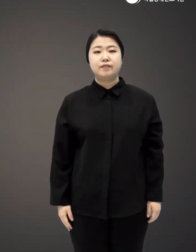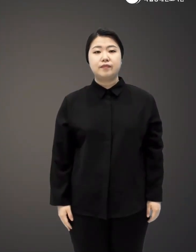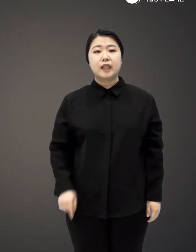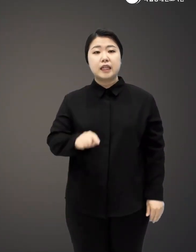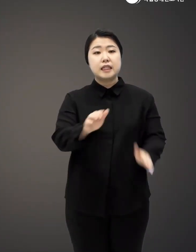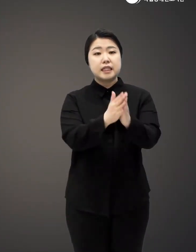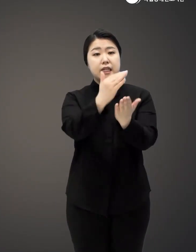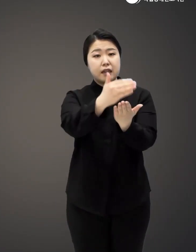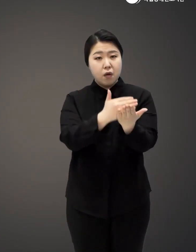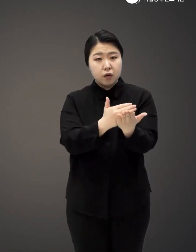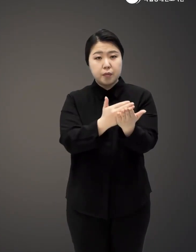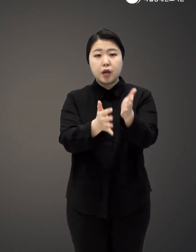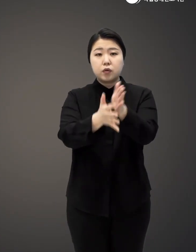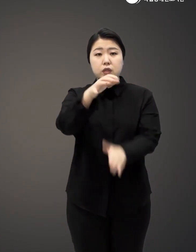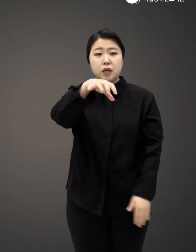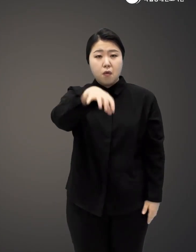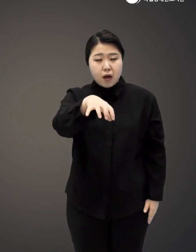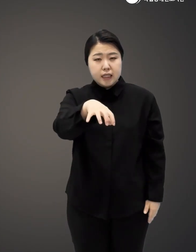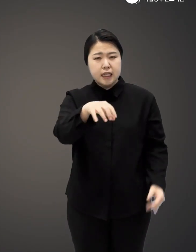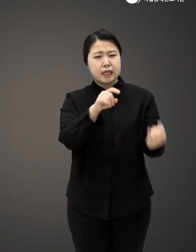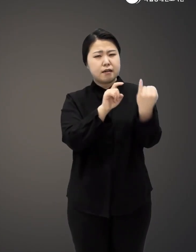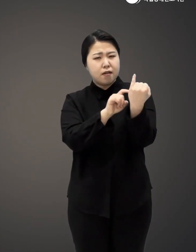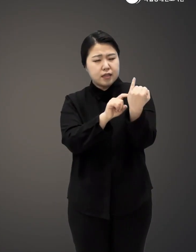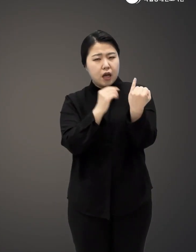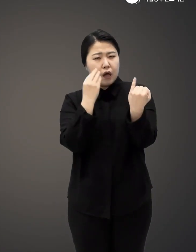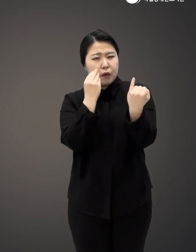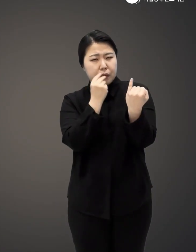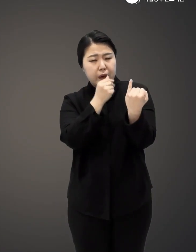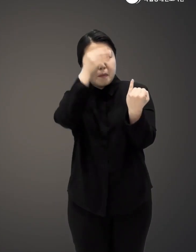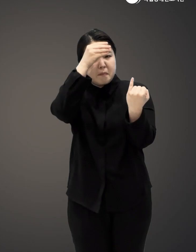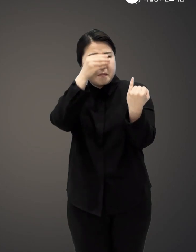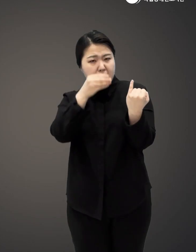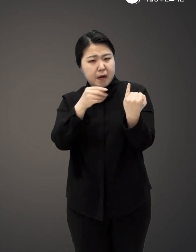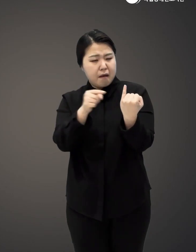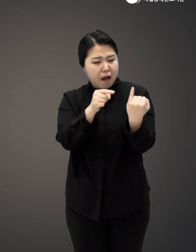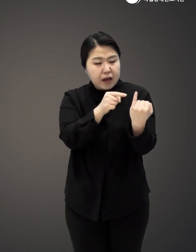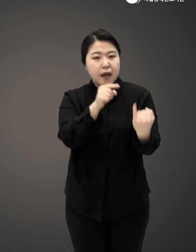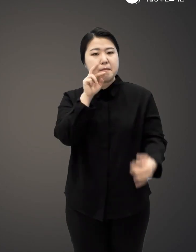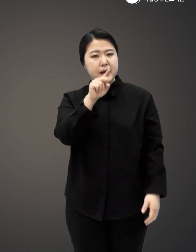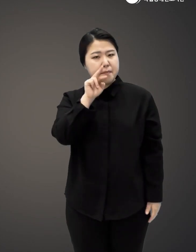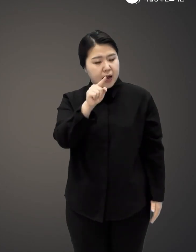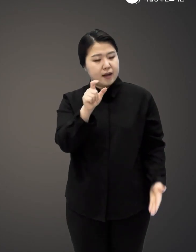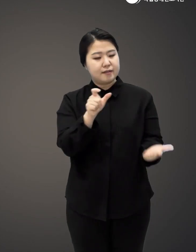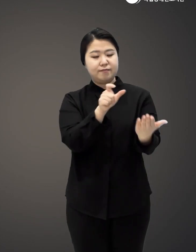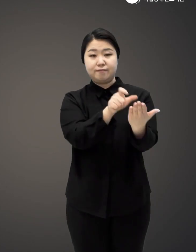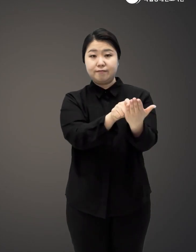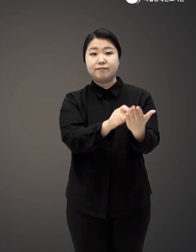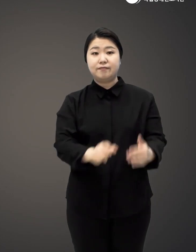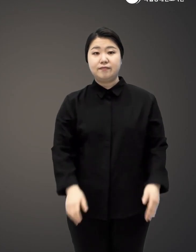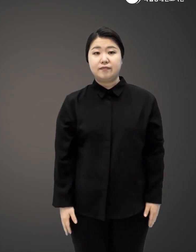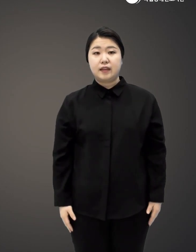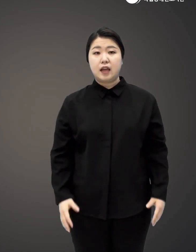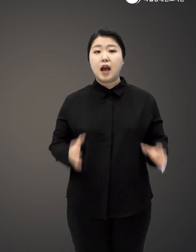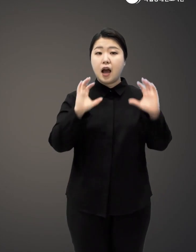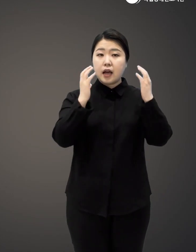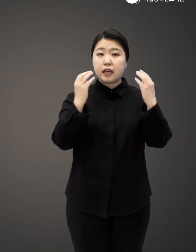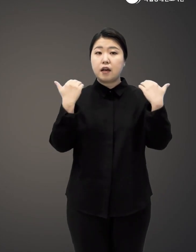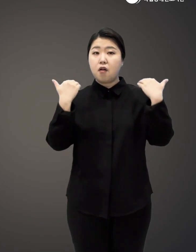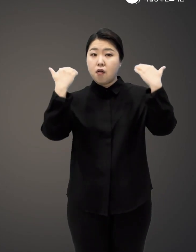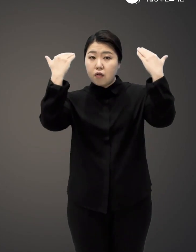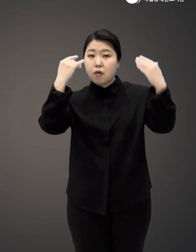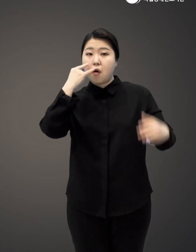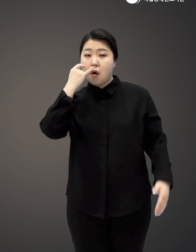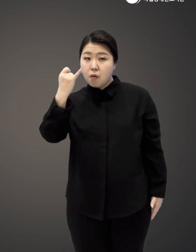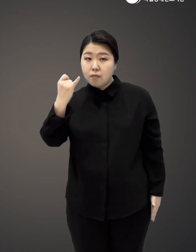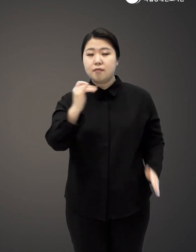이 책은 도시 공간이 여성을 은밀하게 혹은 노골적으로 조종하는 것을 날카롭게 비판한다 저자가 아이로서,